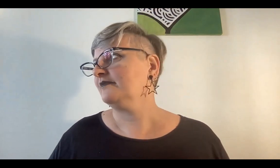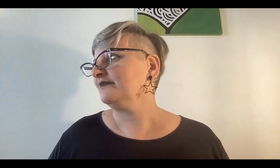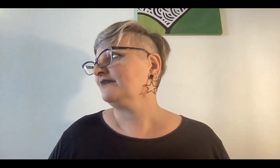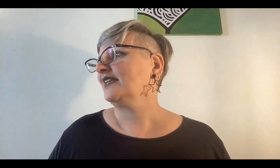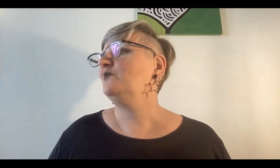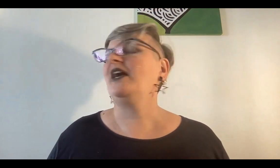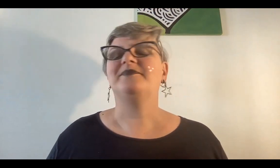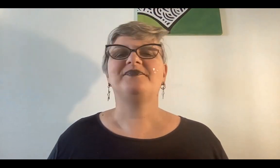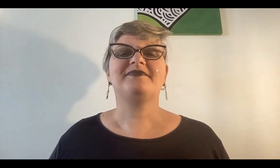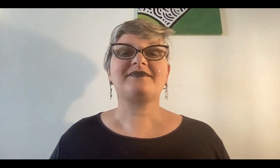Bueno.